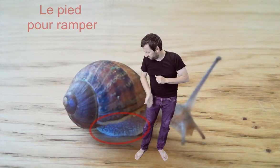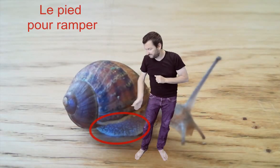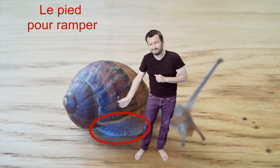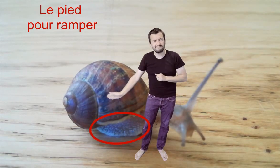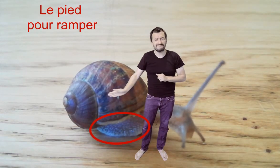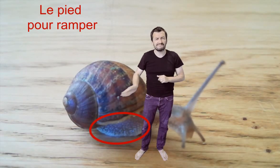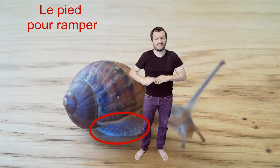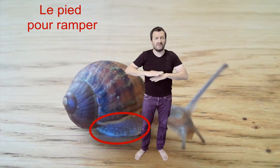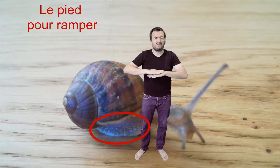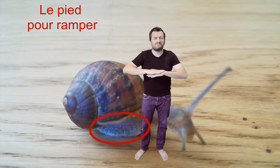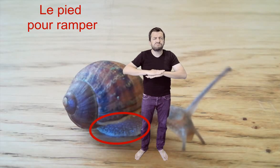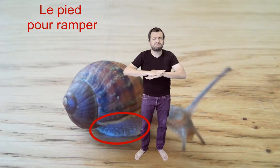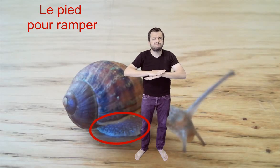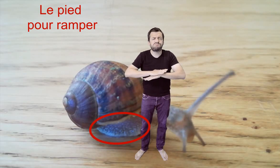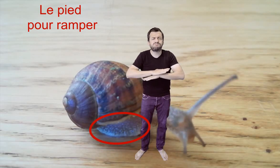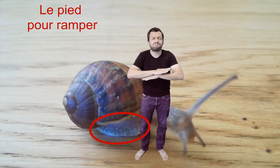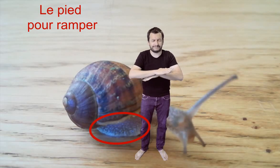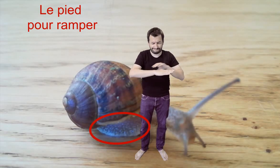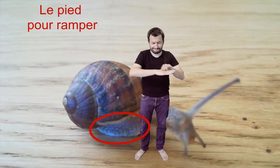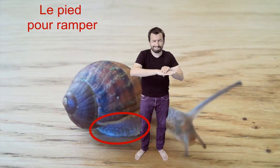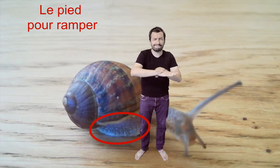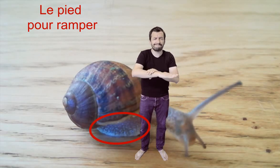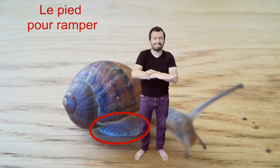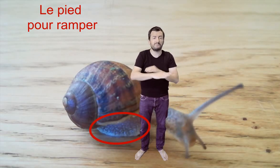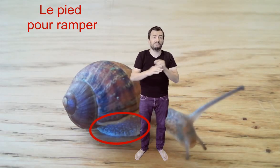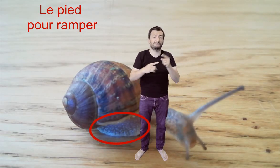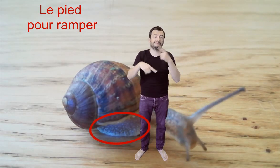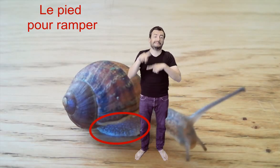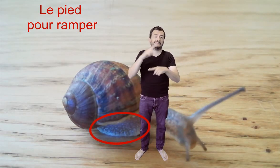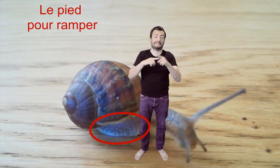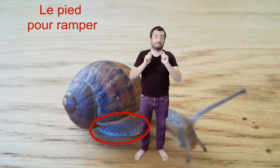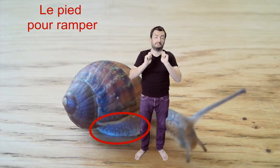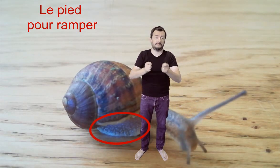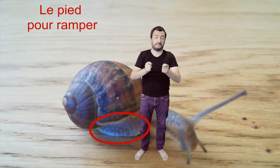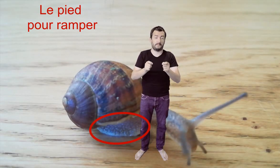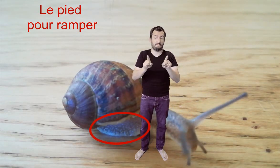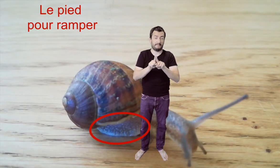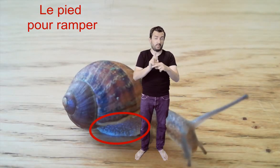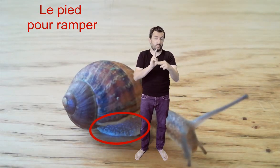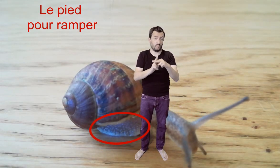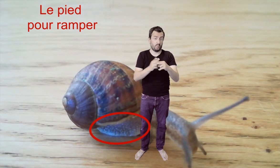Tout en dessous de son corps, il y a ce qu'on appelle le pied, pour ramper.